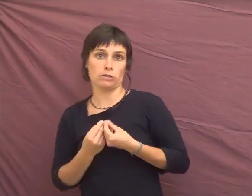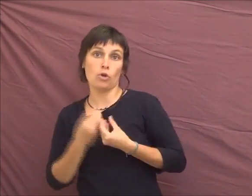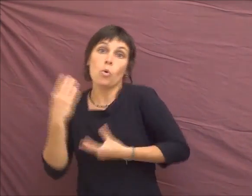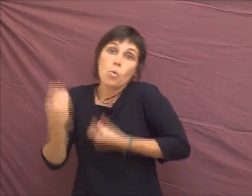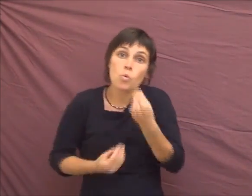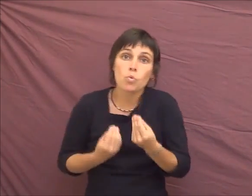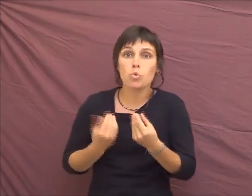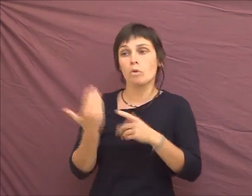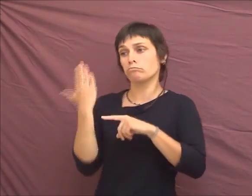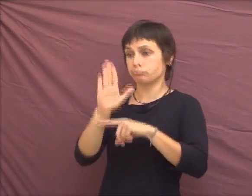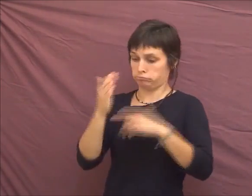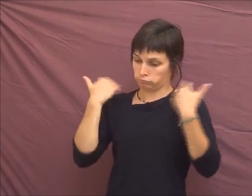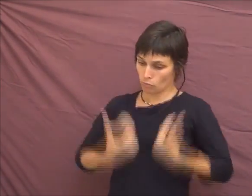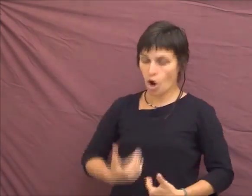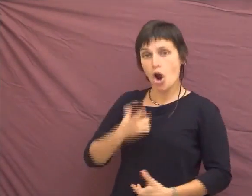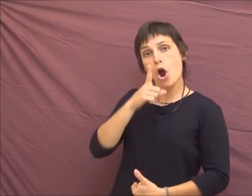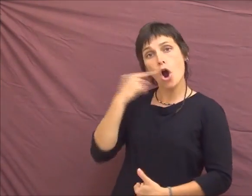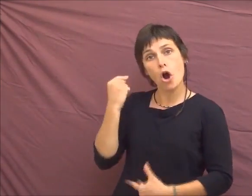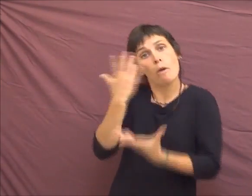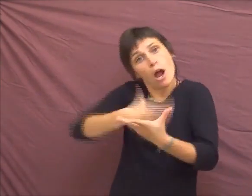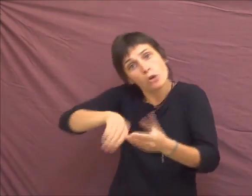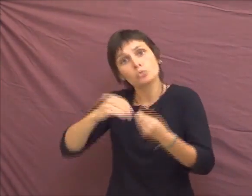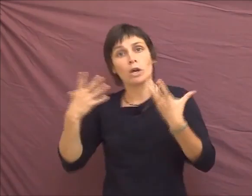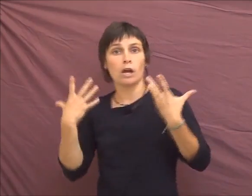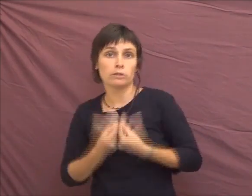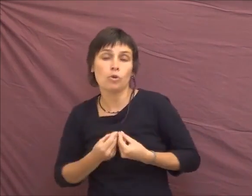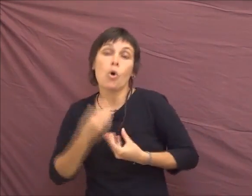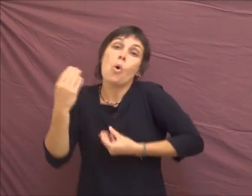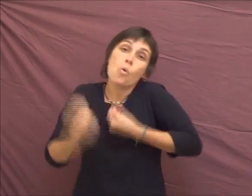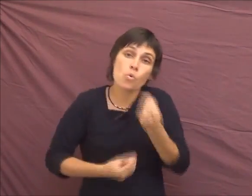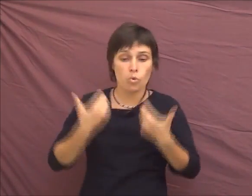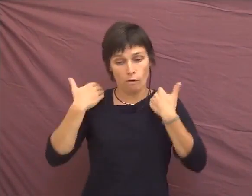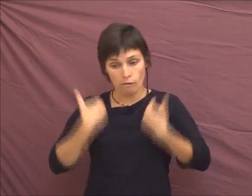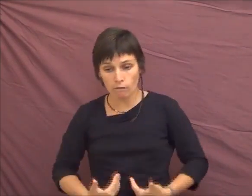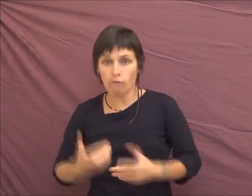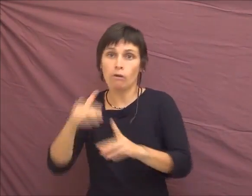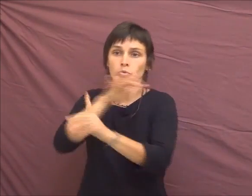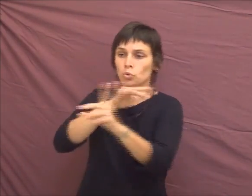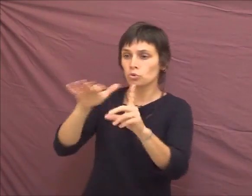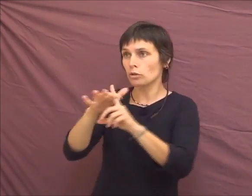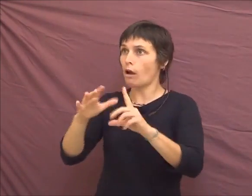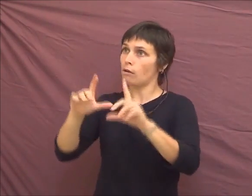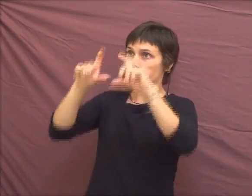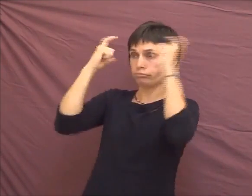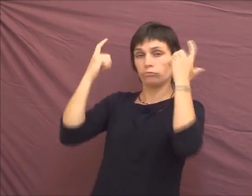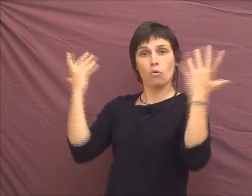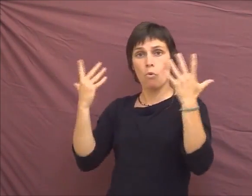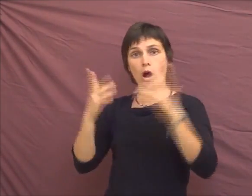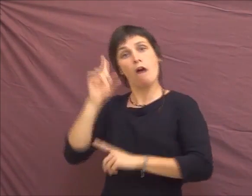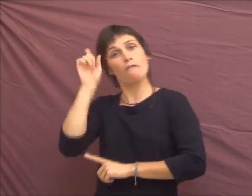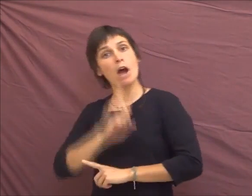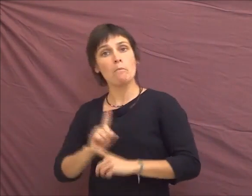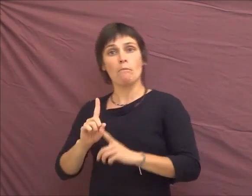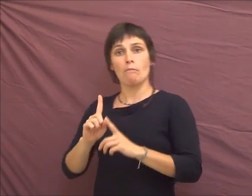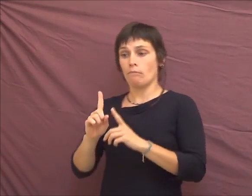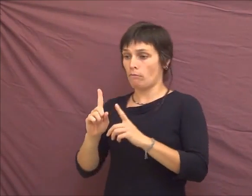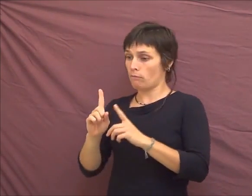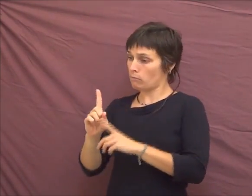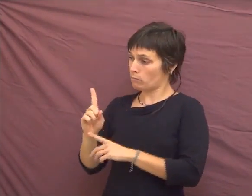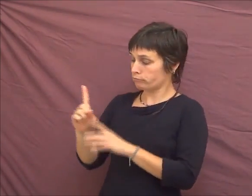être socialement, je suis une femme hétérosexuelle qui vit en couple avec un homme et qui a des enfants, mais dans le même temps, je sais que mon corps